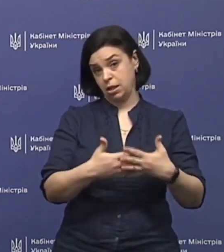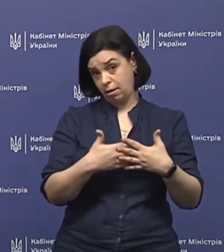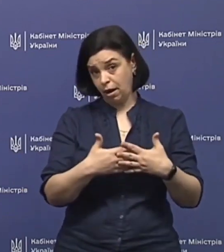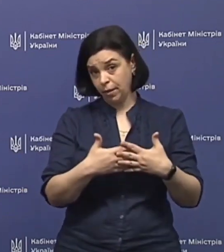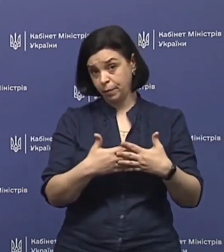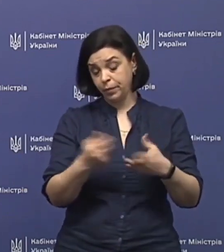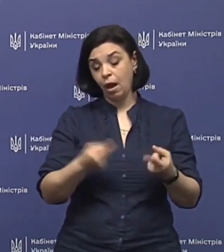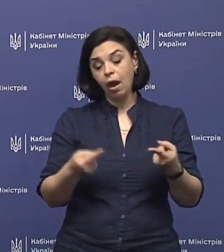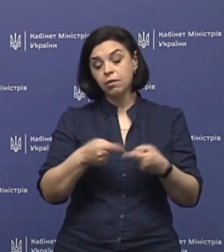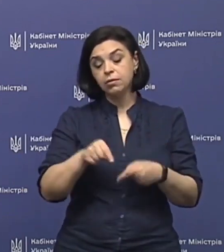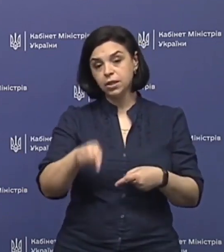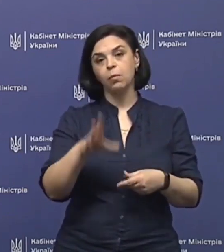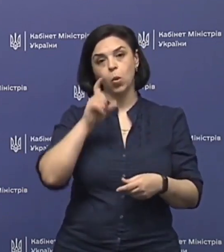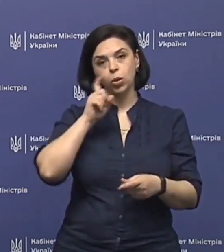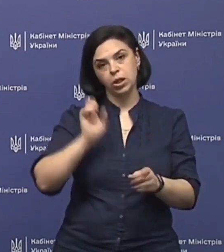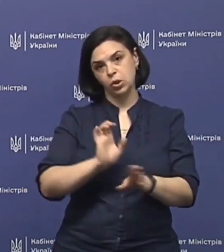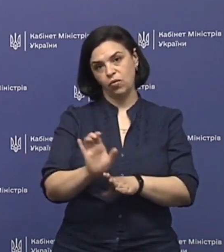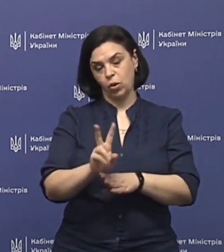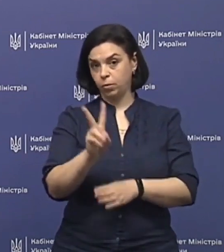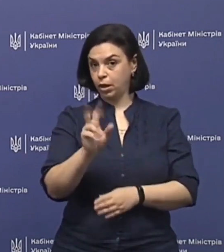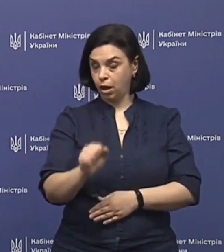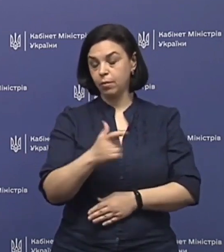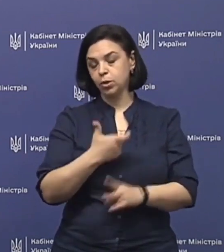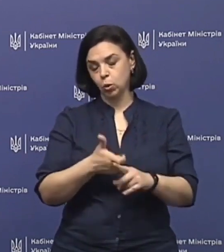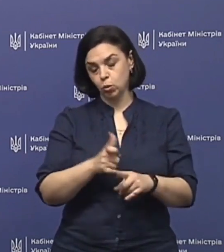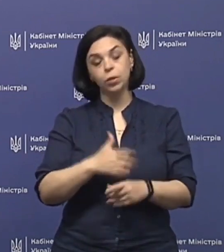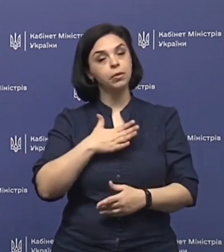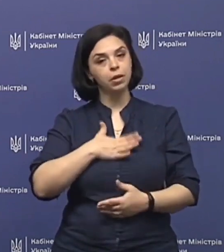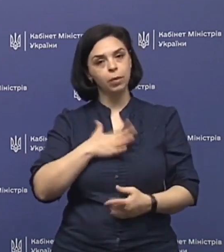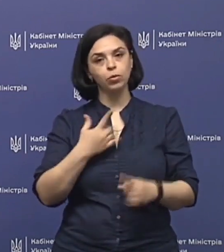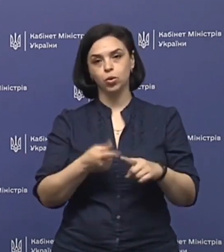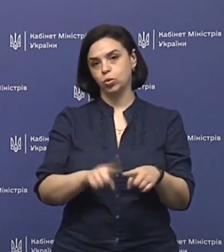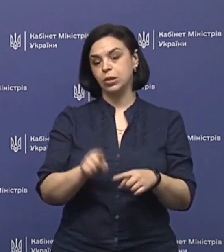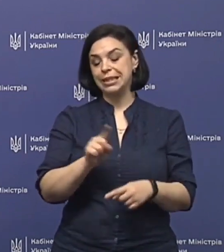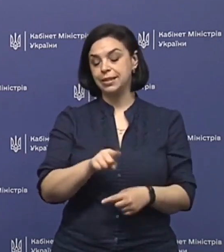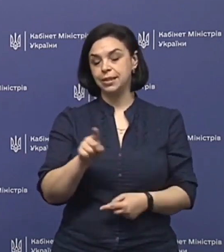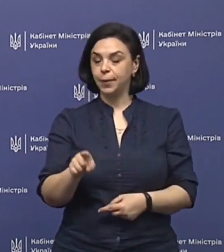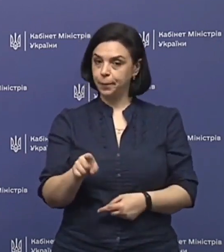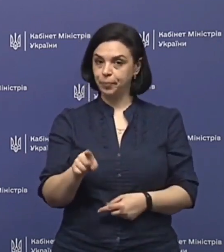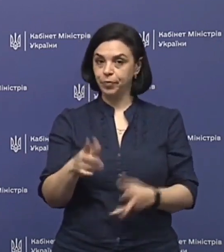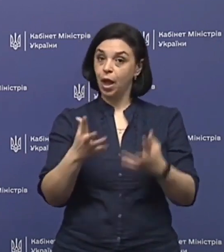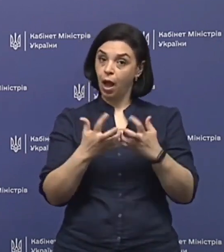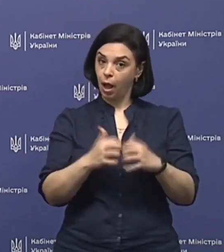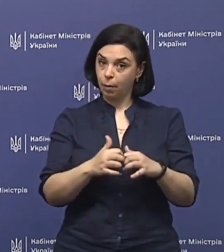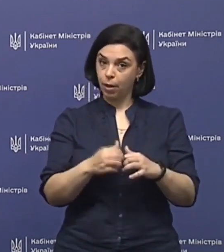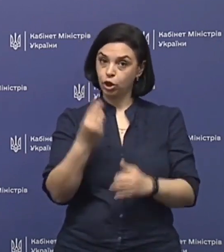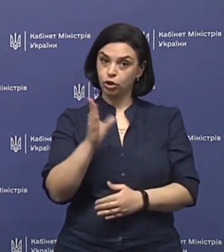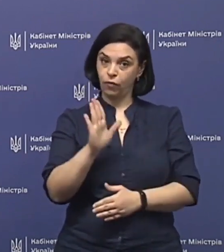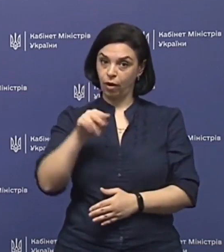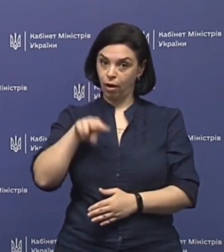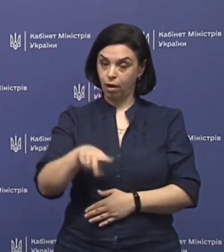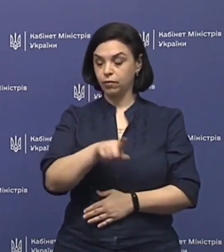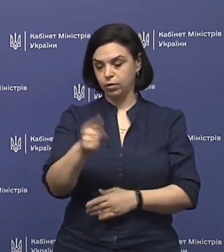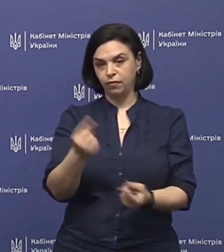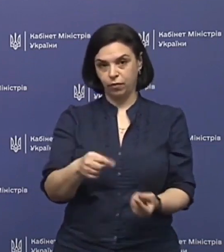легень саме в українського виробника. Мені дуже приємно, що ці апарати ШВЛ